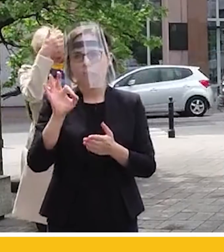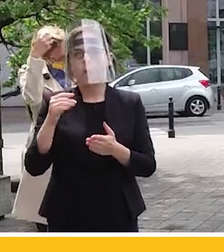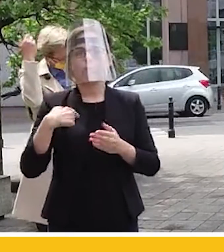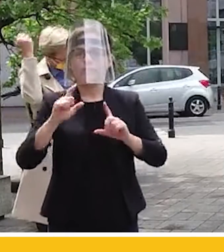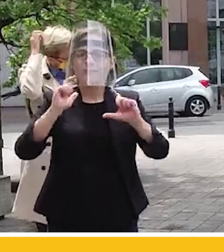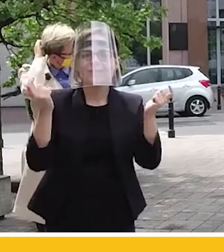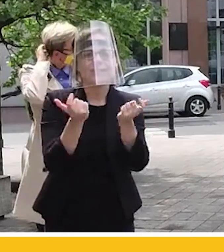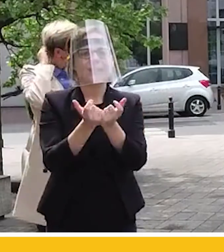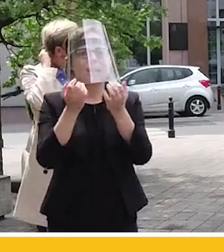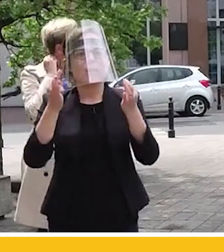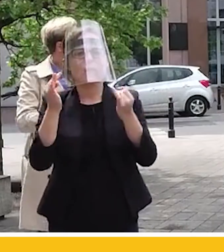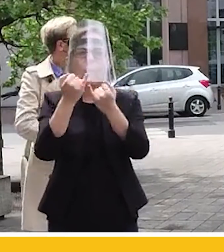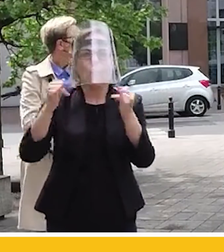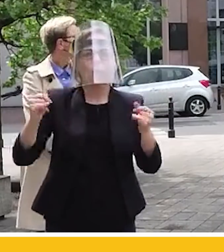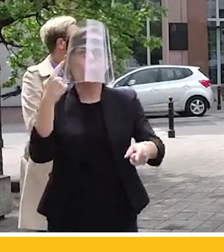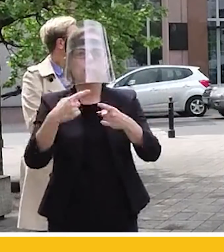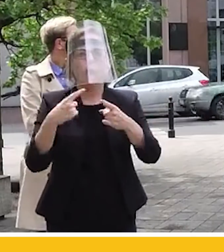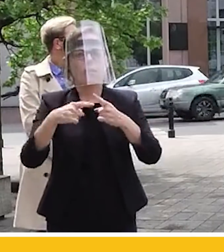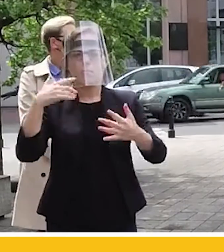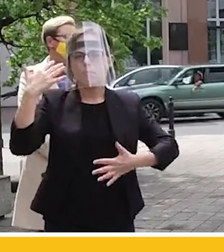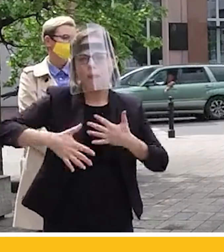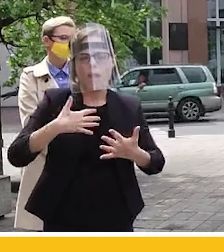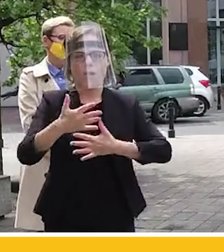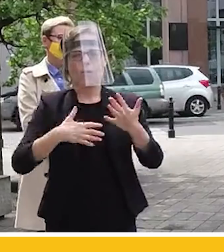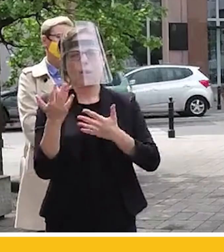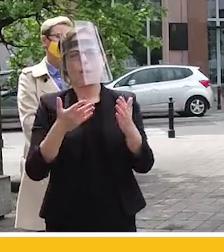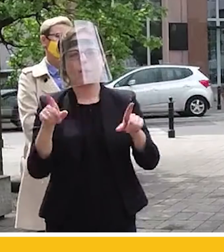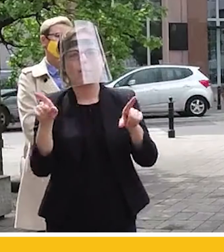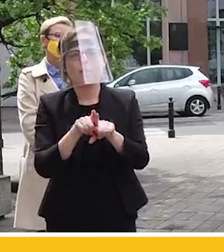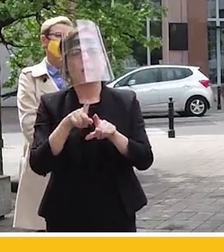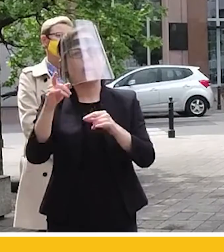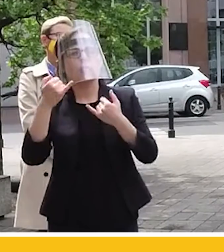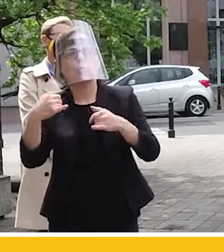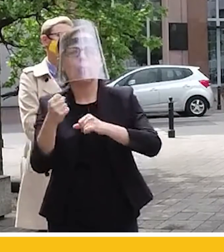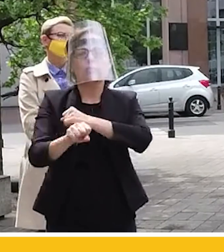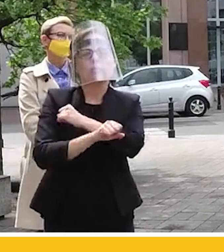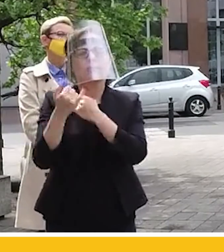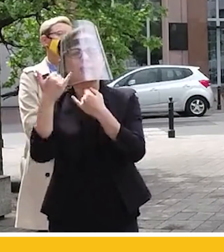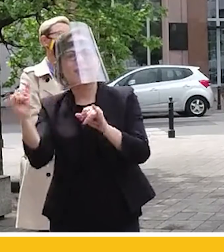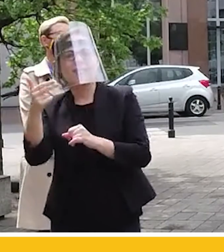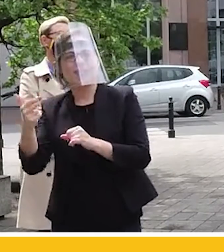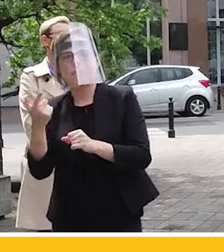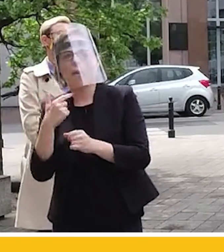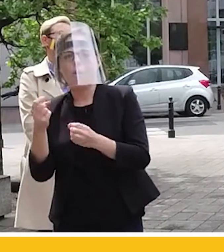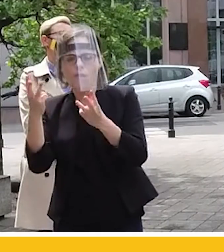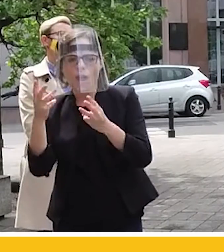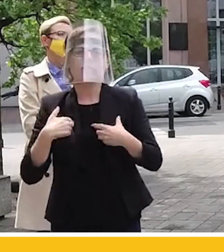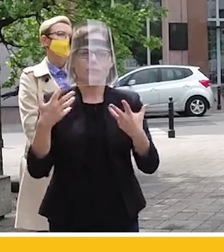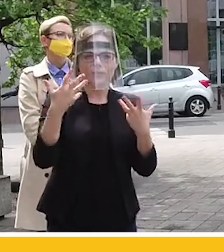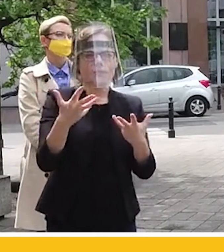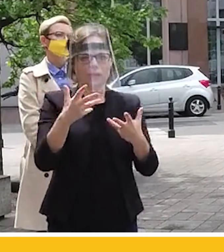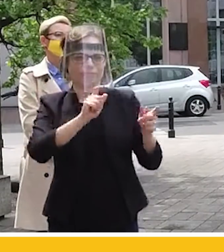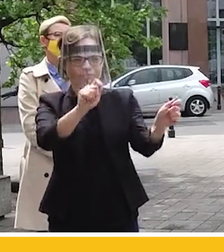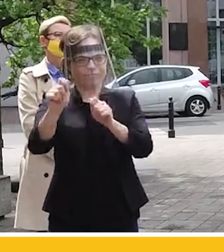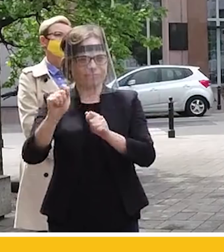całym tym natłoku, natłoku politycznego, bałaganu i trzecioligowych zastępczych tematów zwrócić uwagę. Wiecie